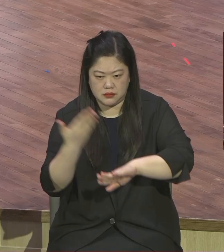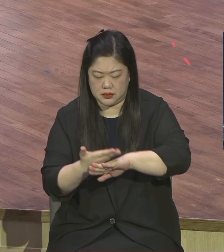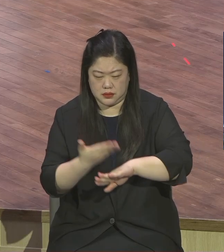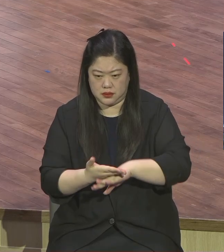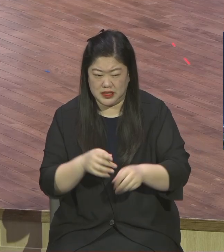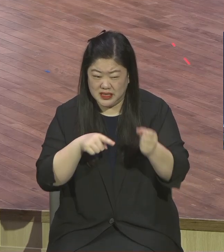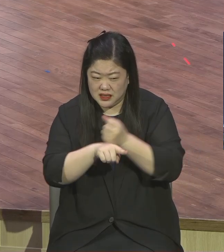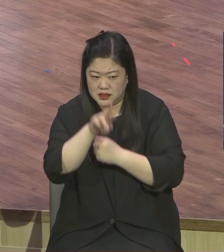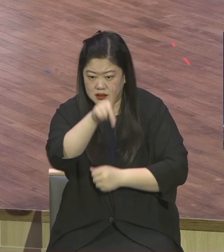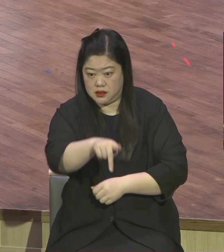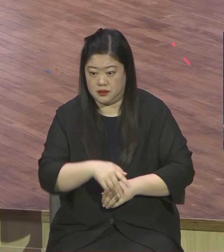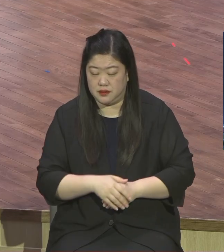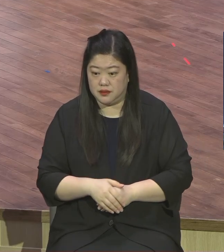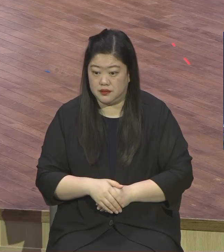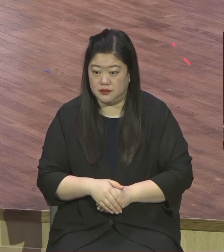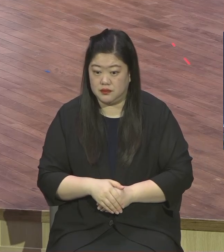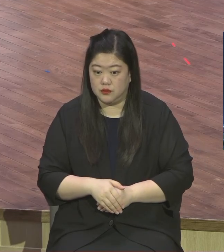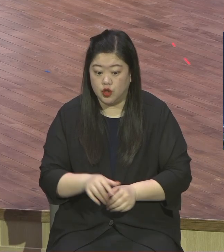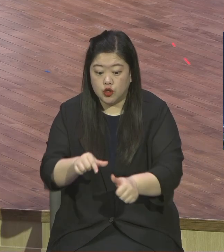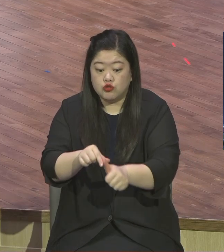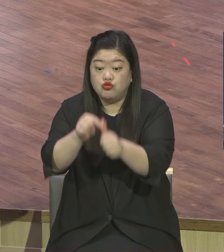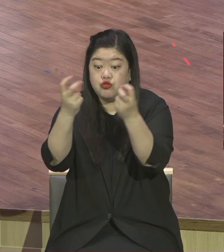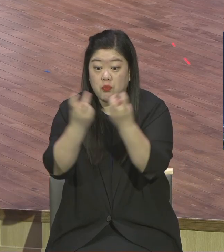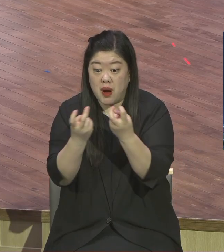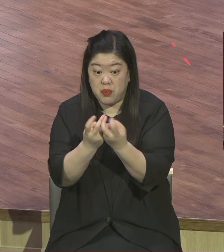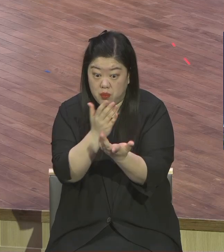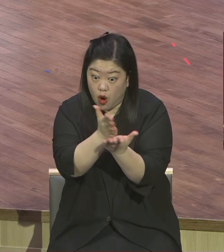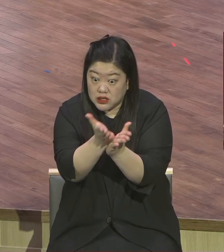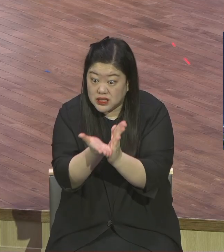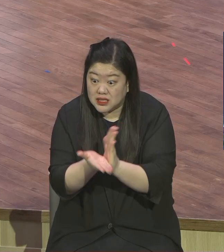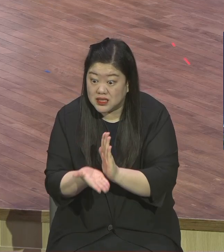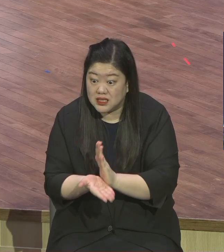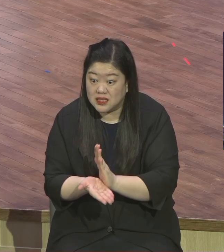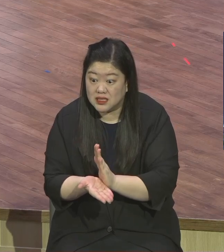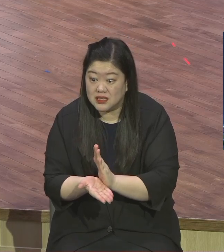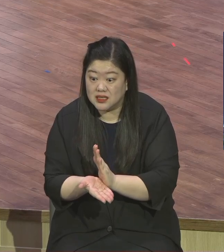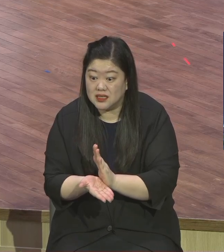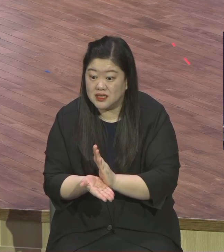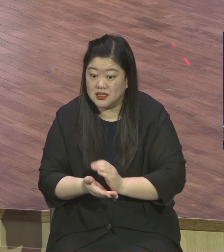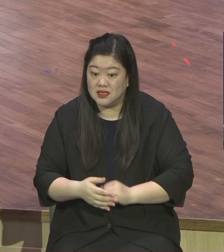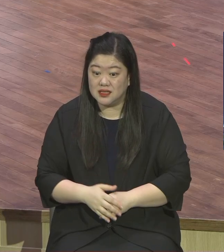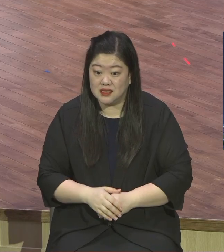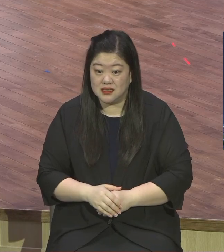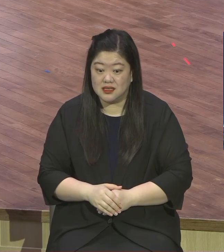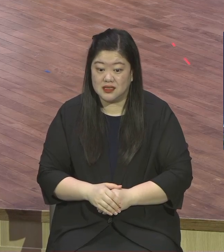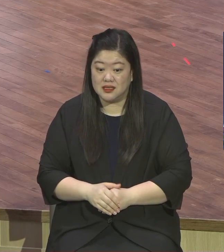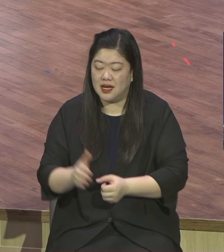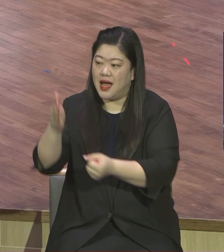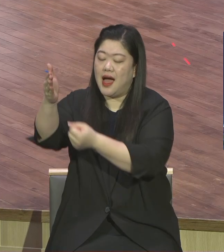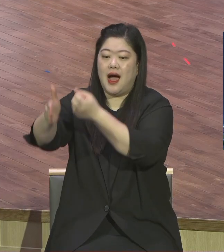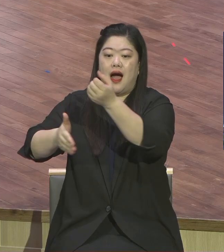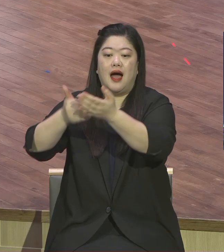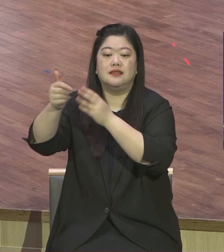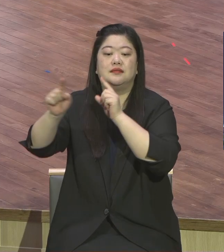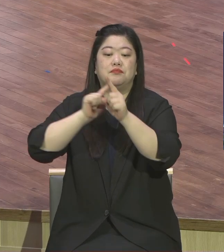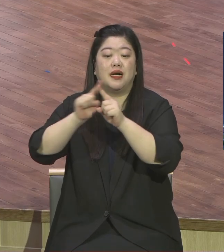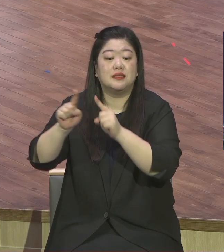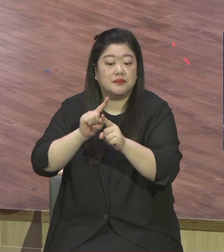완전 착각입니다. 완전히 잘못된 거예요. 하나님의 말씀인 성경은 절대 그렇게 말하지 않아요.